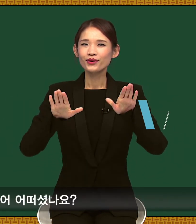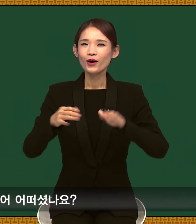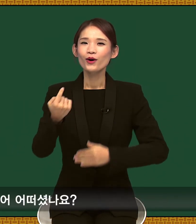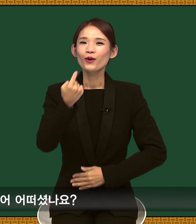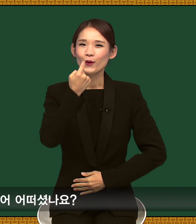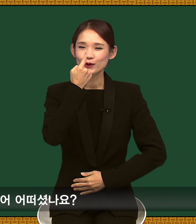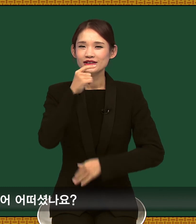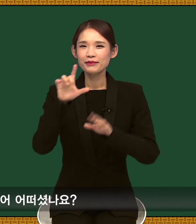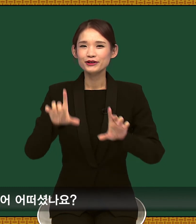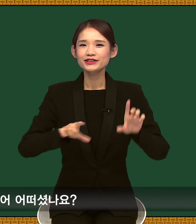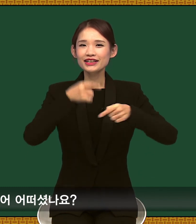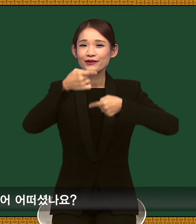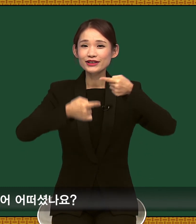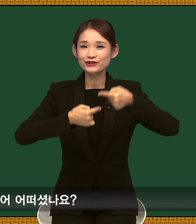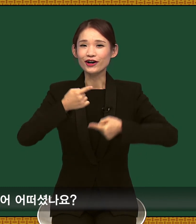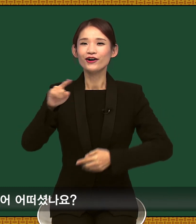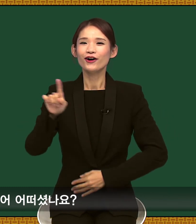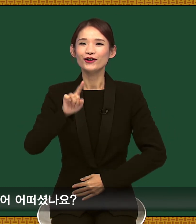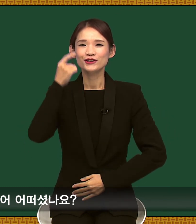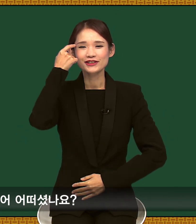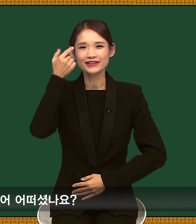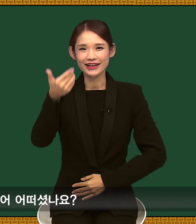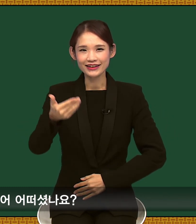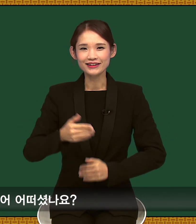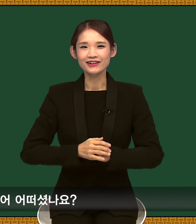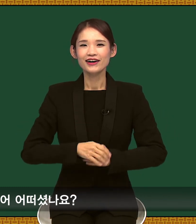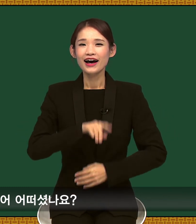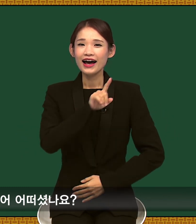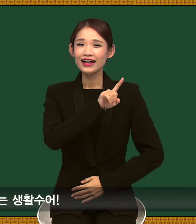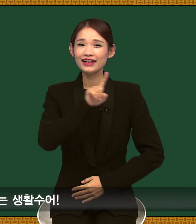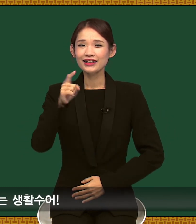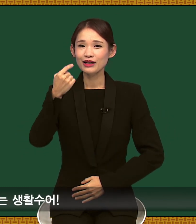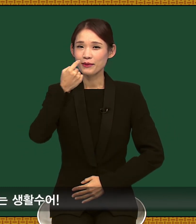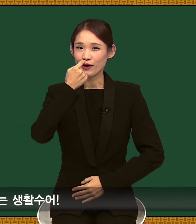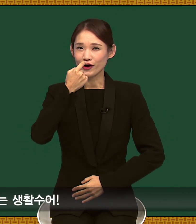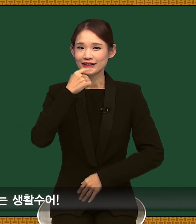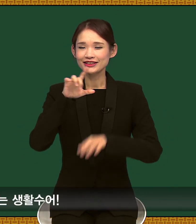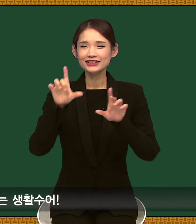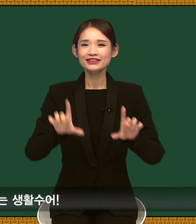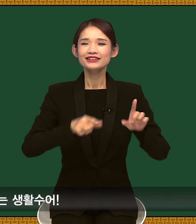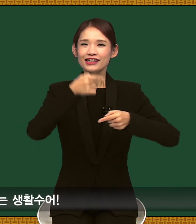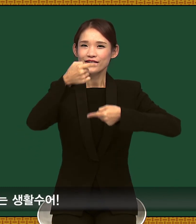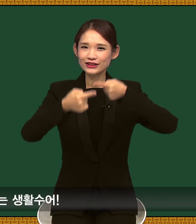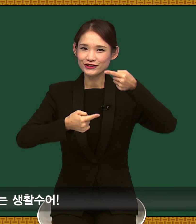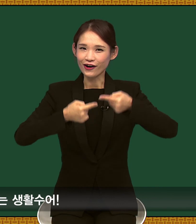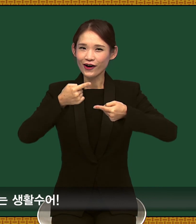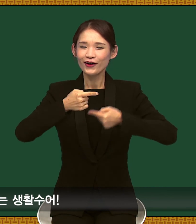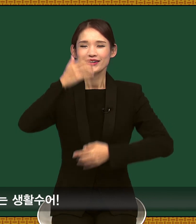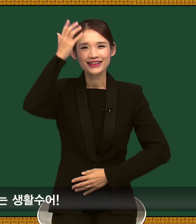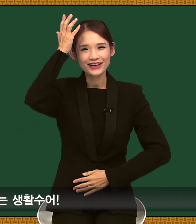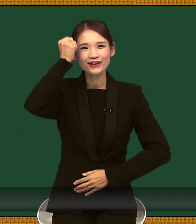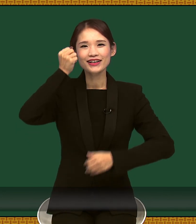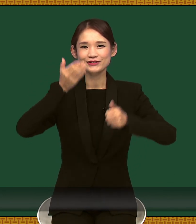오늘 배운 생활수어 어떠셨나요? 하나하나 배워가는 생활수어 기억해 주세요.